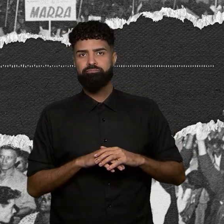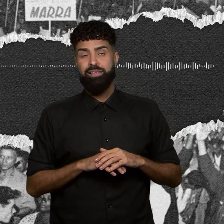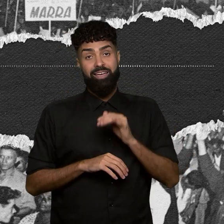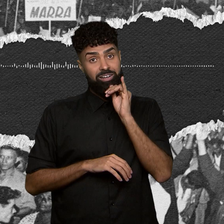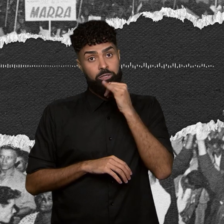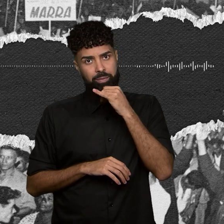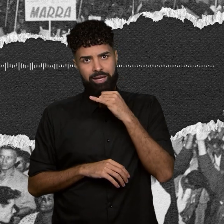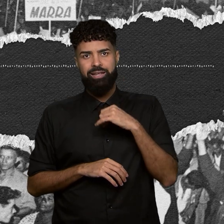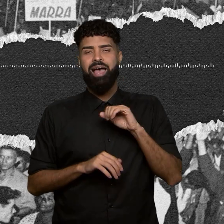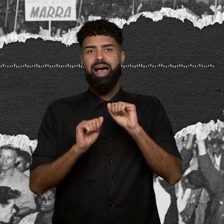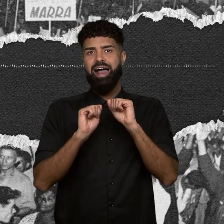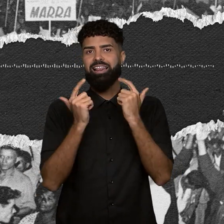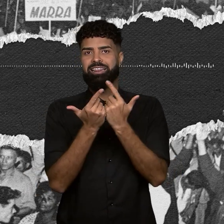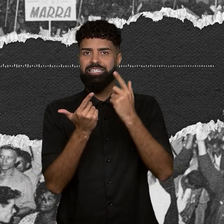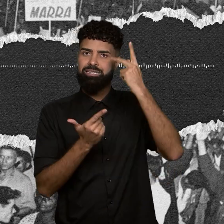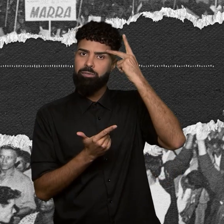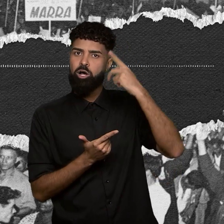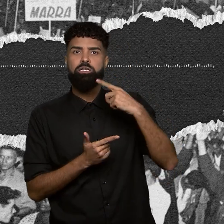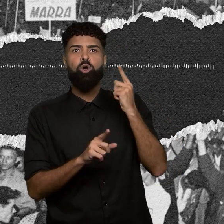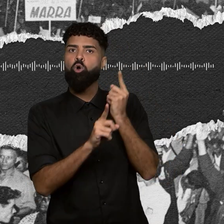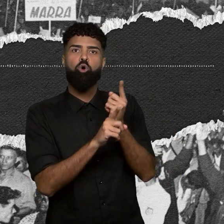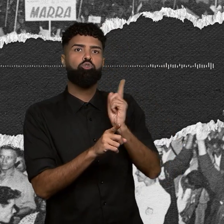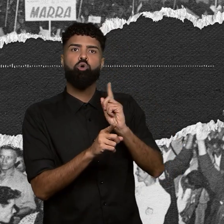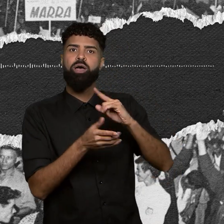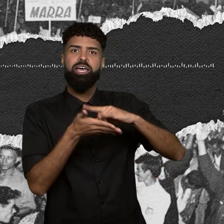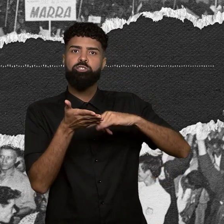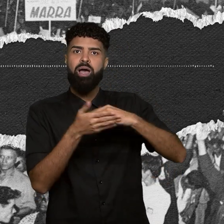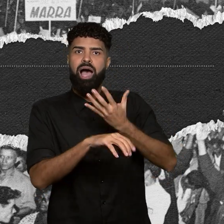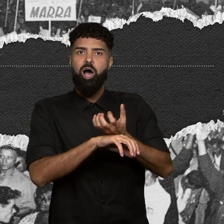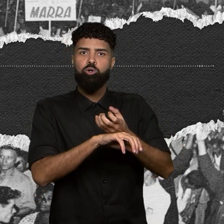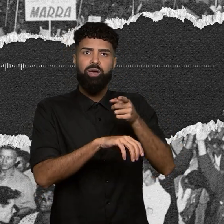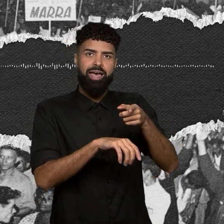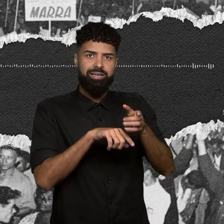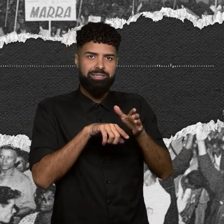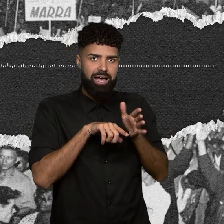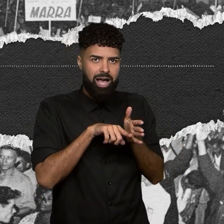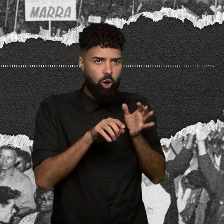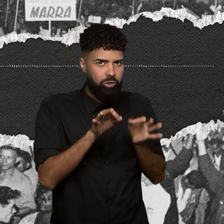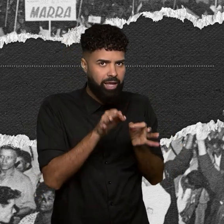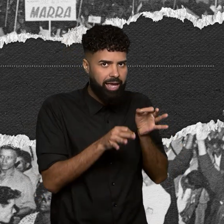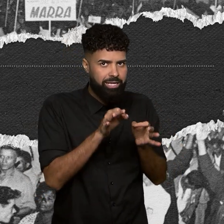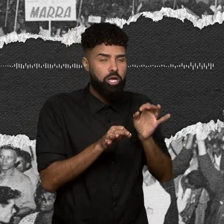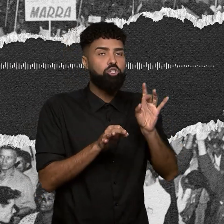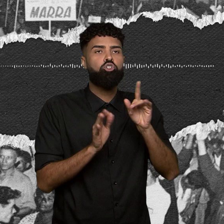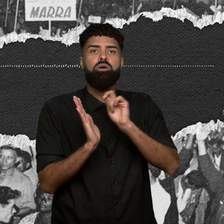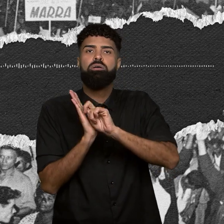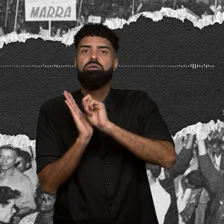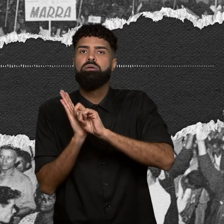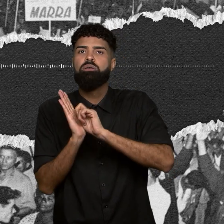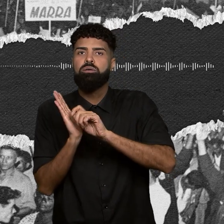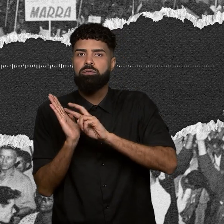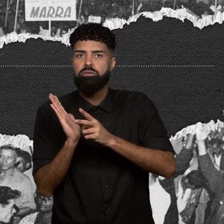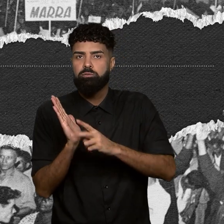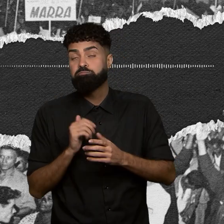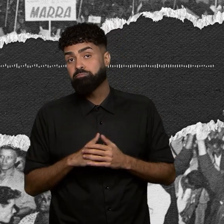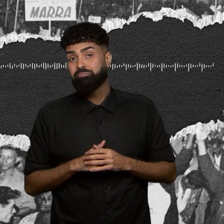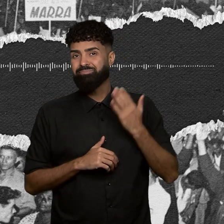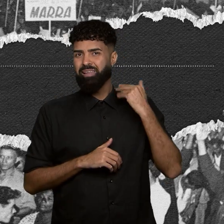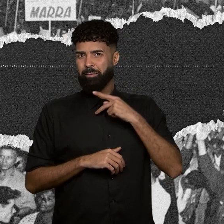Legislativa de São Paulo não encontrou os registros em áudio dessa audiência, apenas a transcrição. Quando era presidente da estatal, Shijiai Kuecki